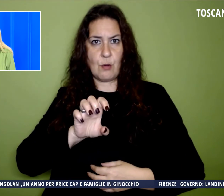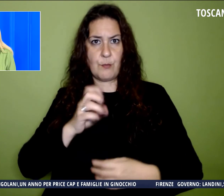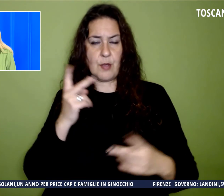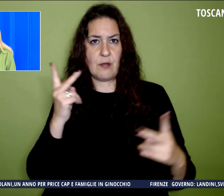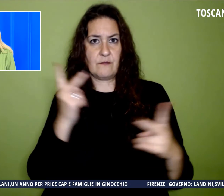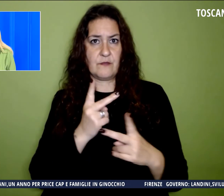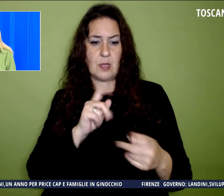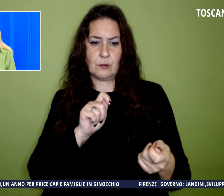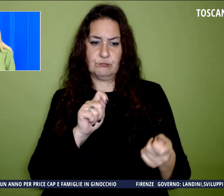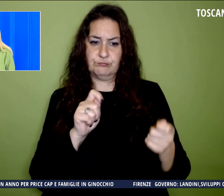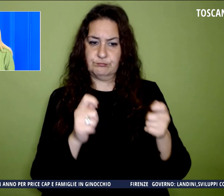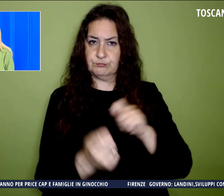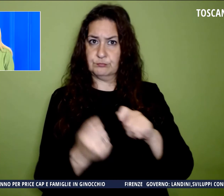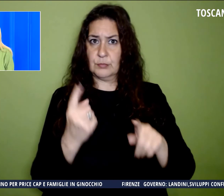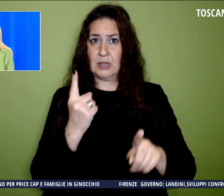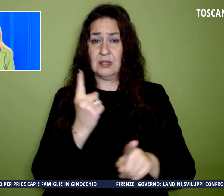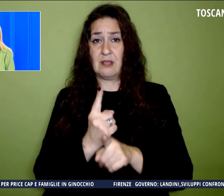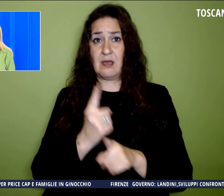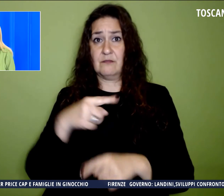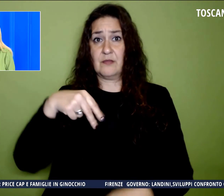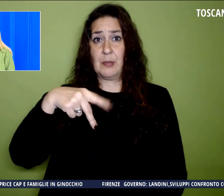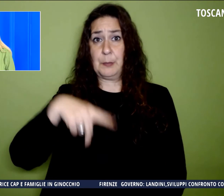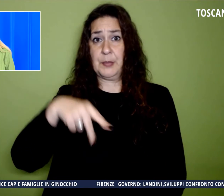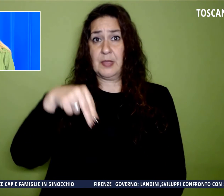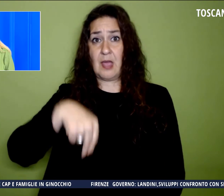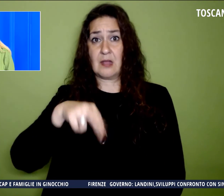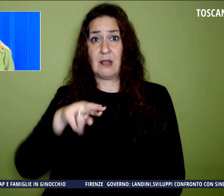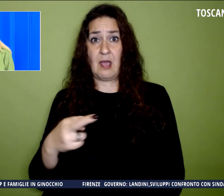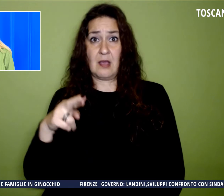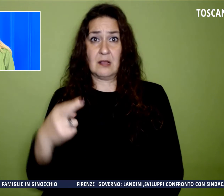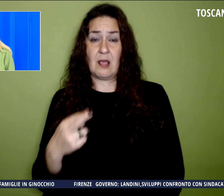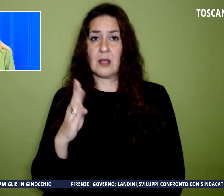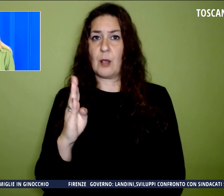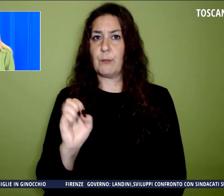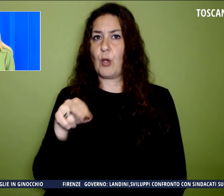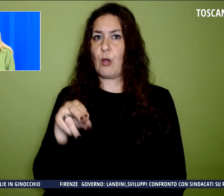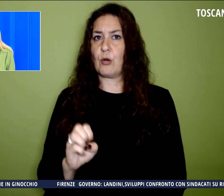il PNRR, a dirlo Bonomi di Confindustria.